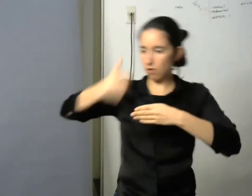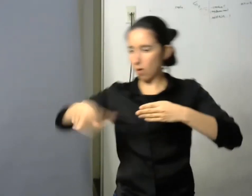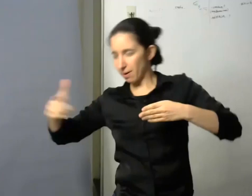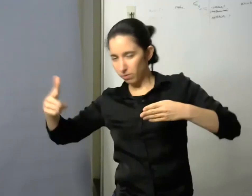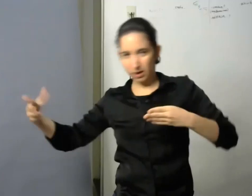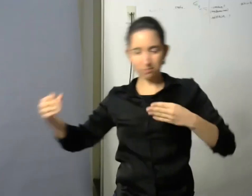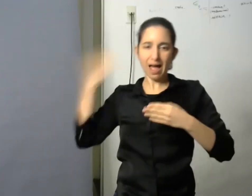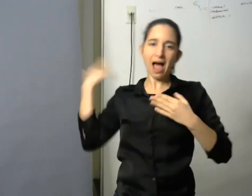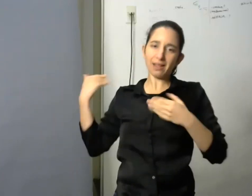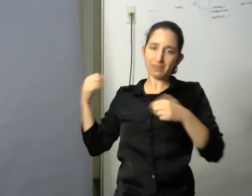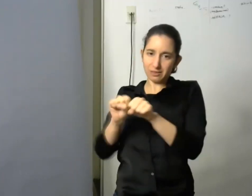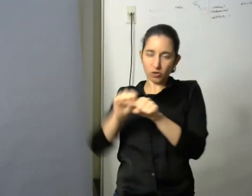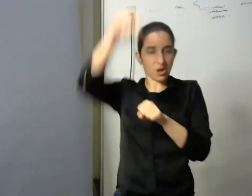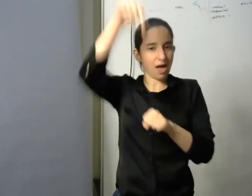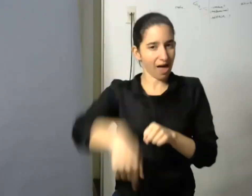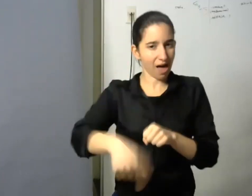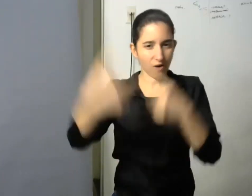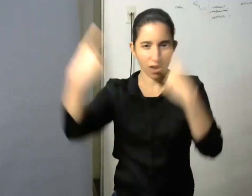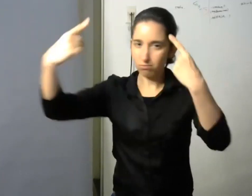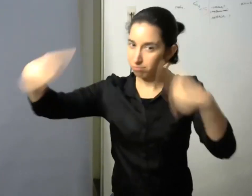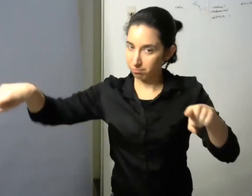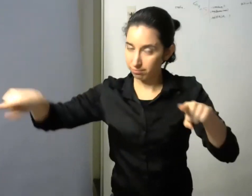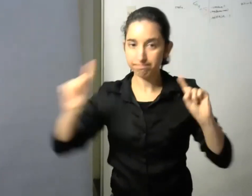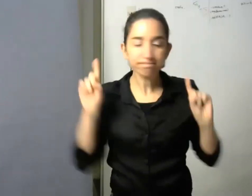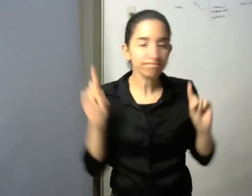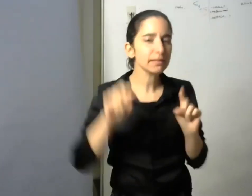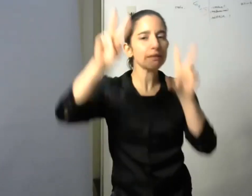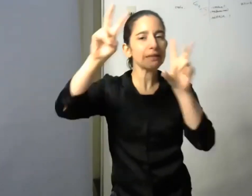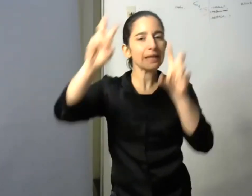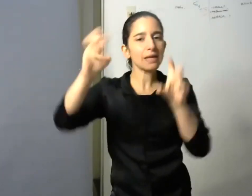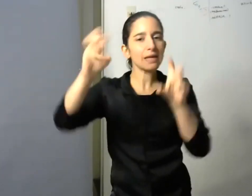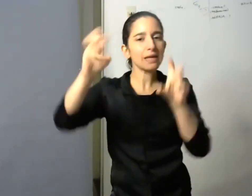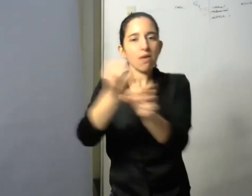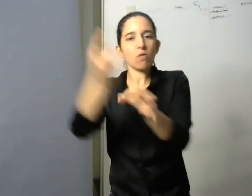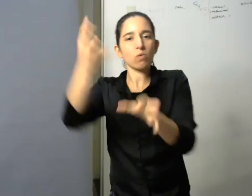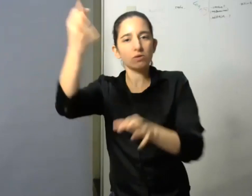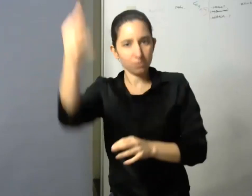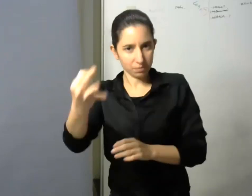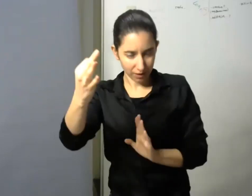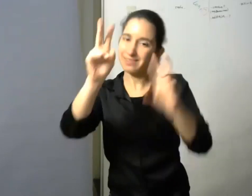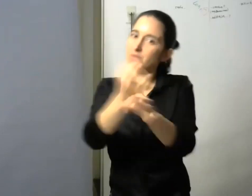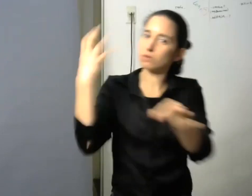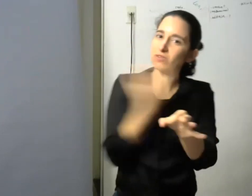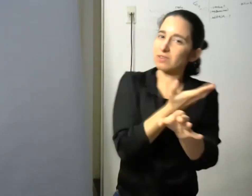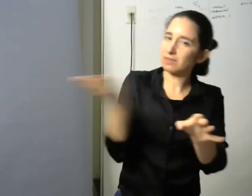dentro del campo de la educación especial que hace la educación en general nos estamos también